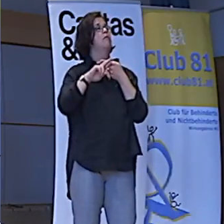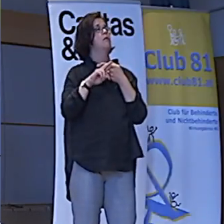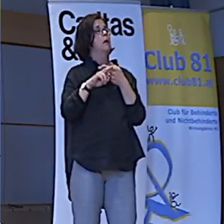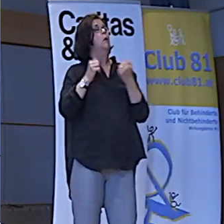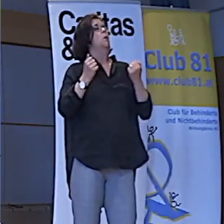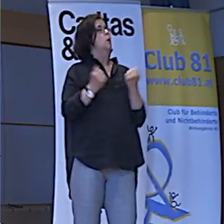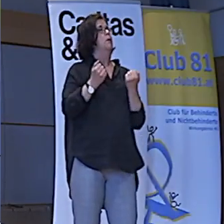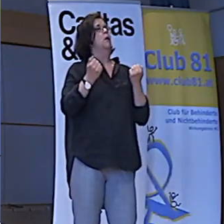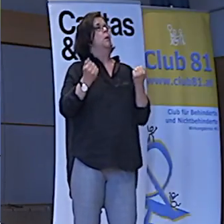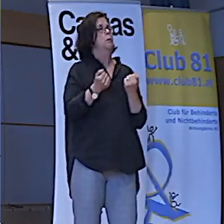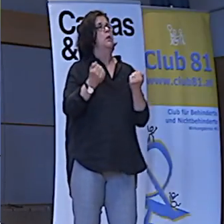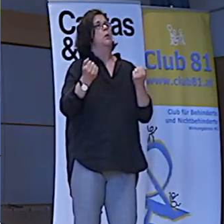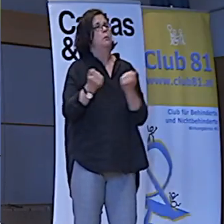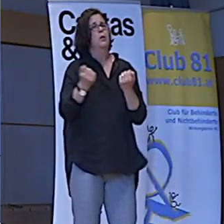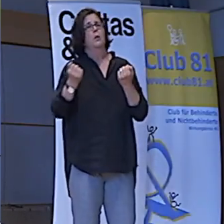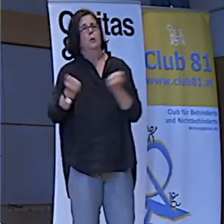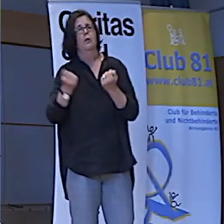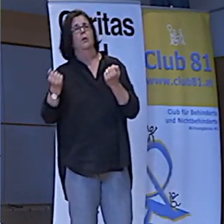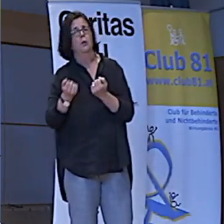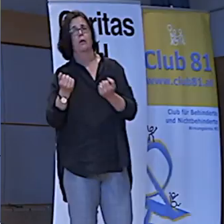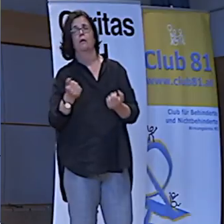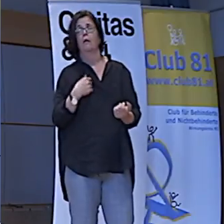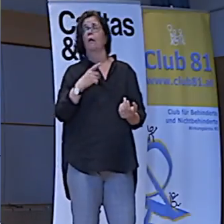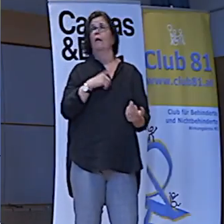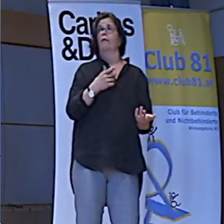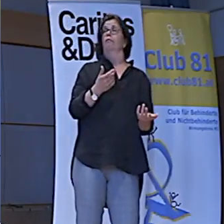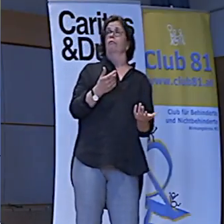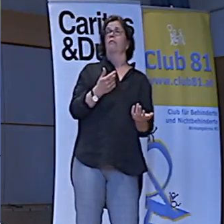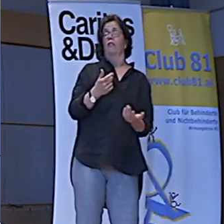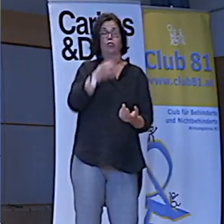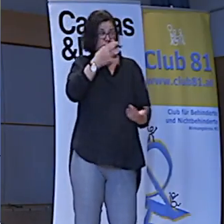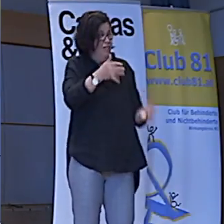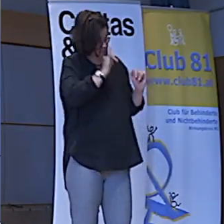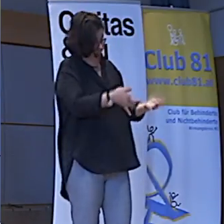Üben. Üben. Üben. Er hat recht.